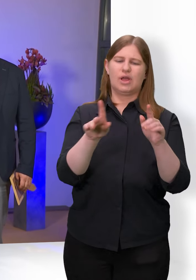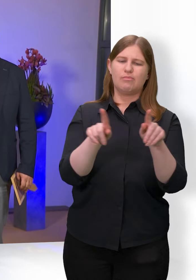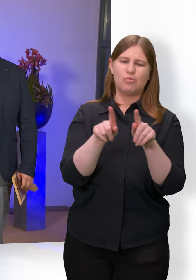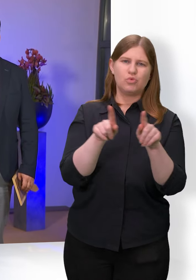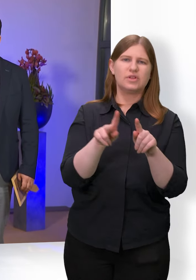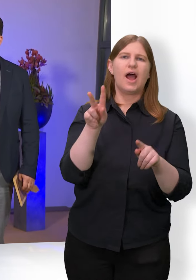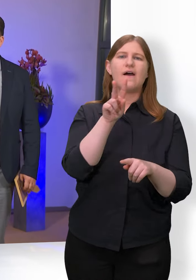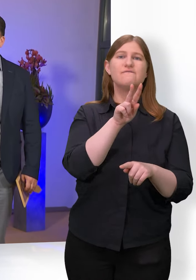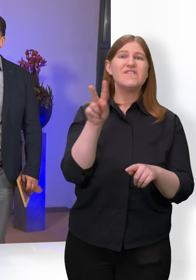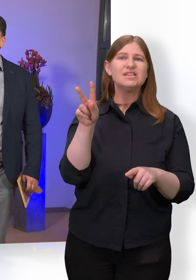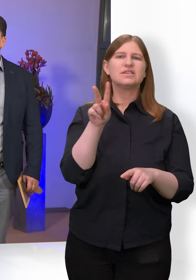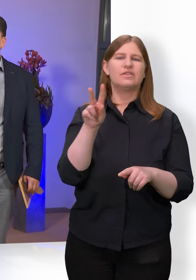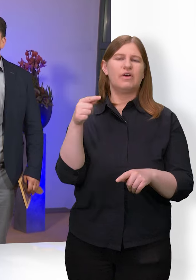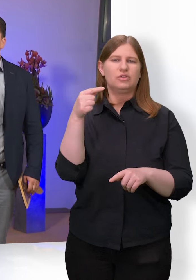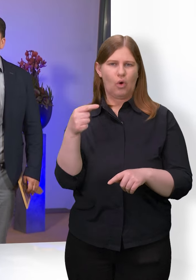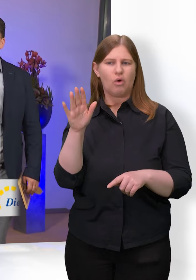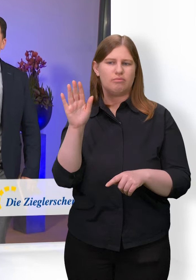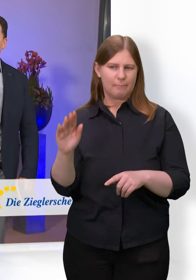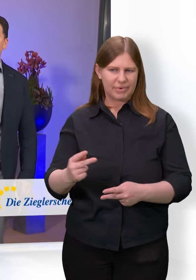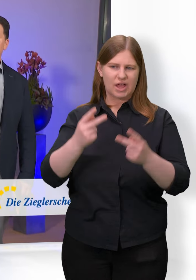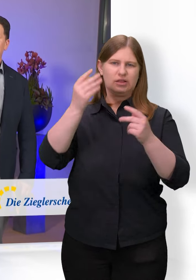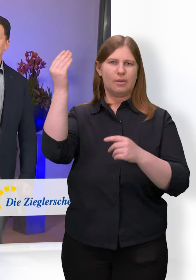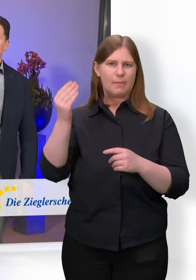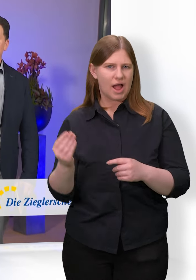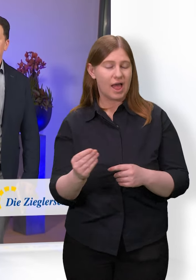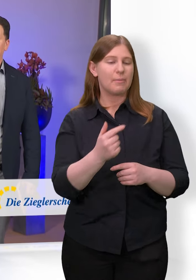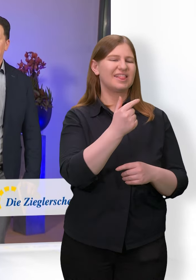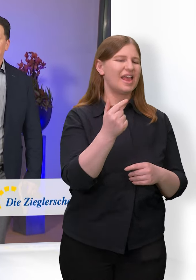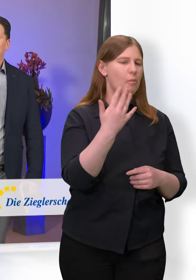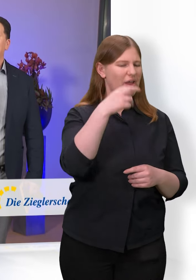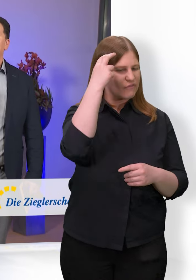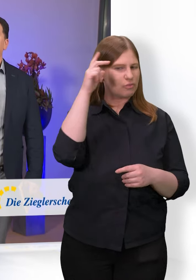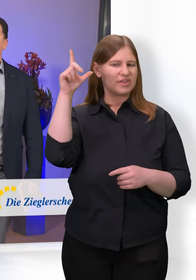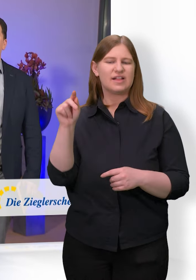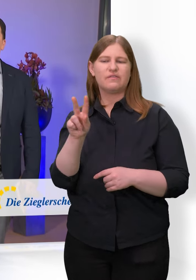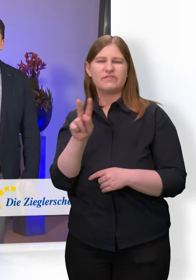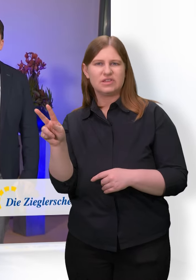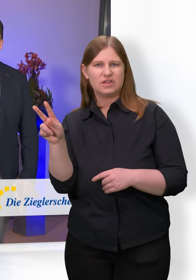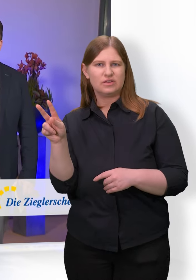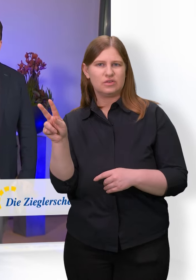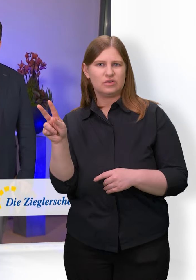Theo soll dafür viel vernünftiger gewesen sein als Vincent. Der galt nämlich als Versager.